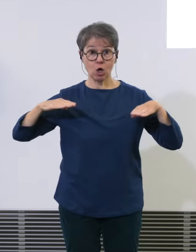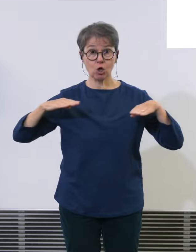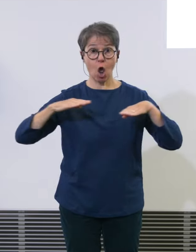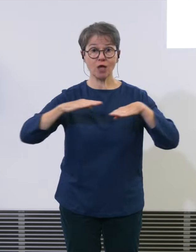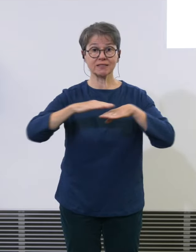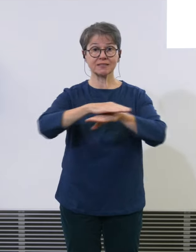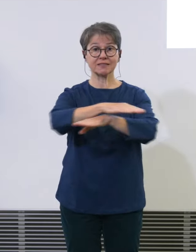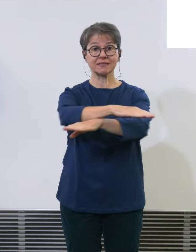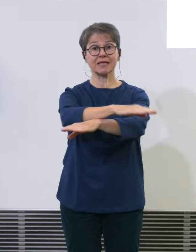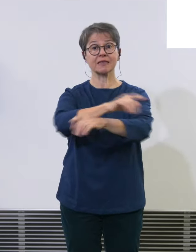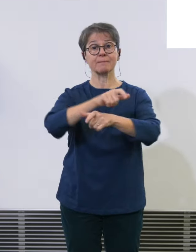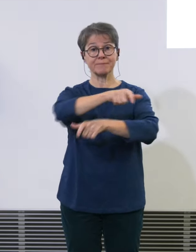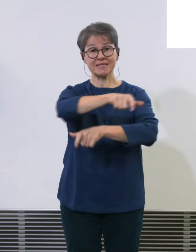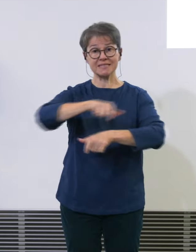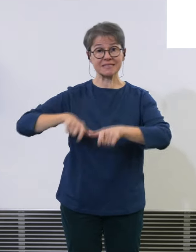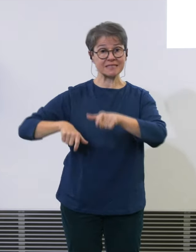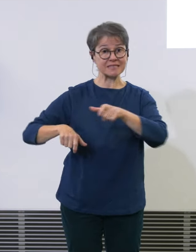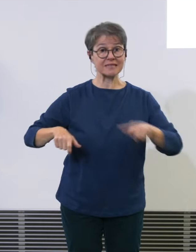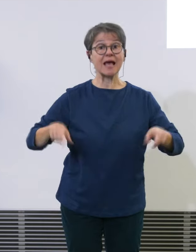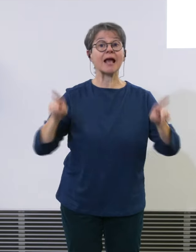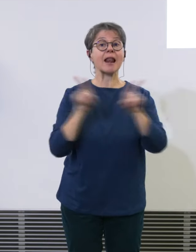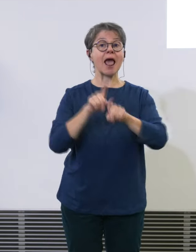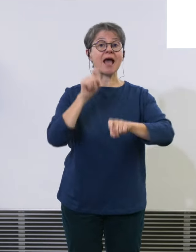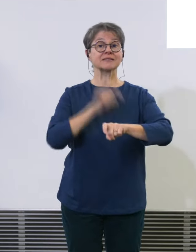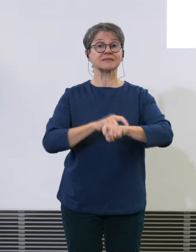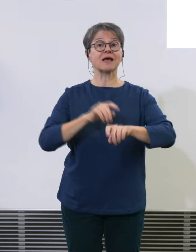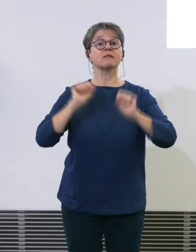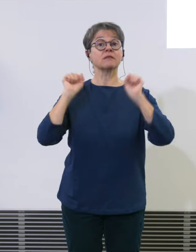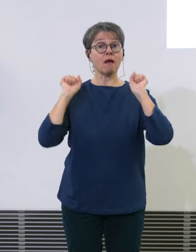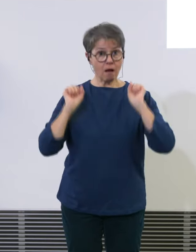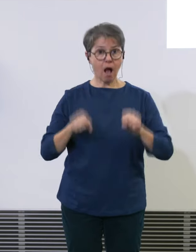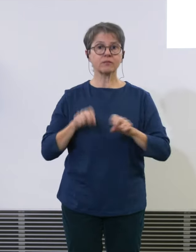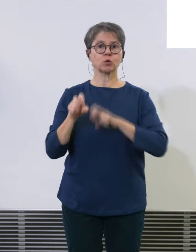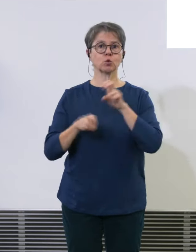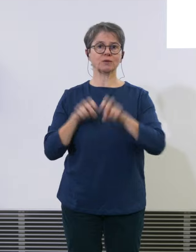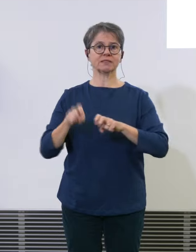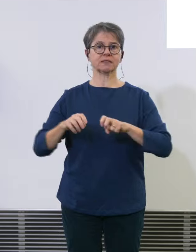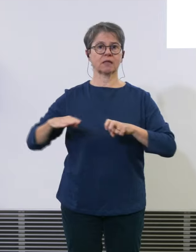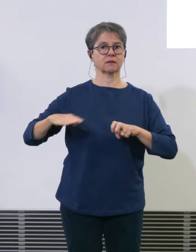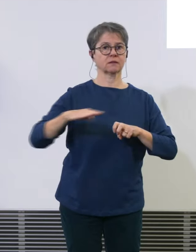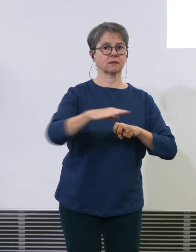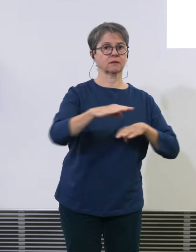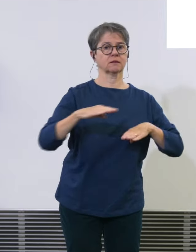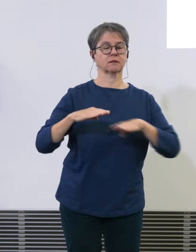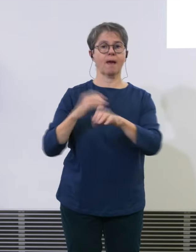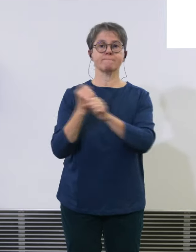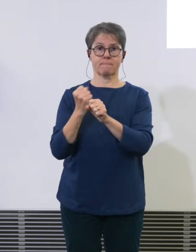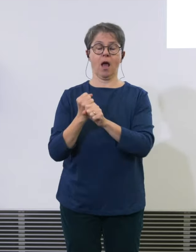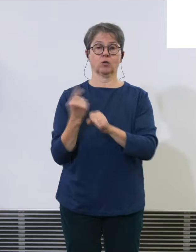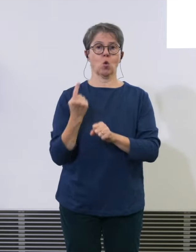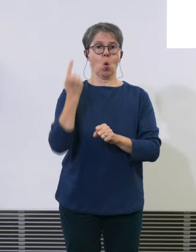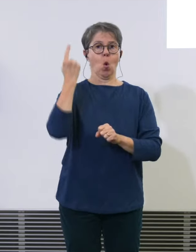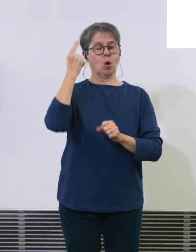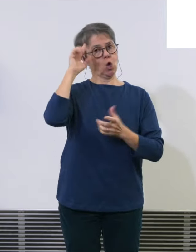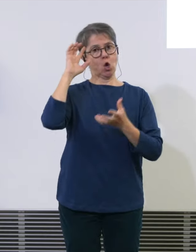gleichzeitig verfügbar. Das erhält die Komplexität. Und ich gehe vielleicht auf die nächste Folie, wo das